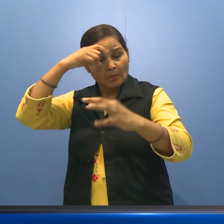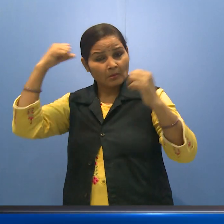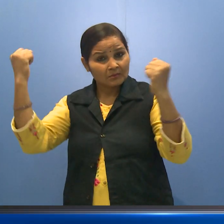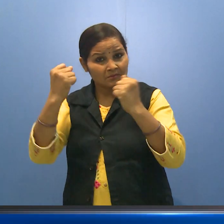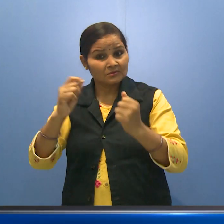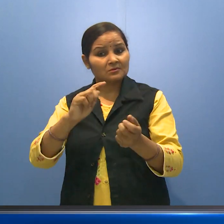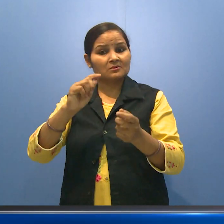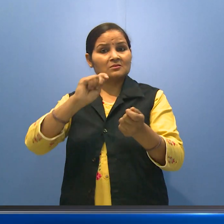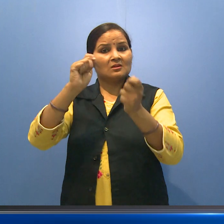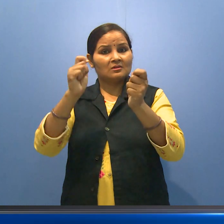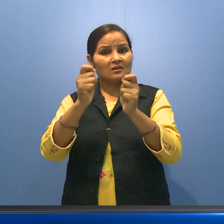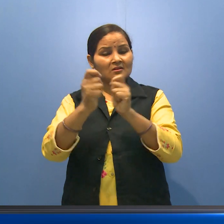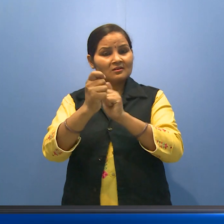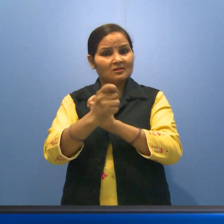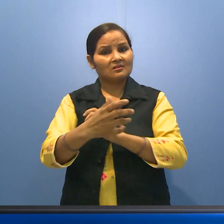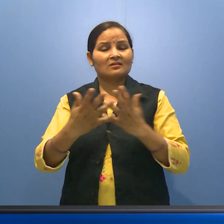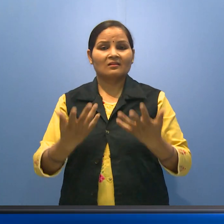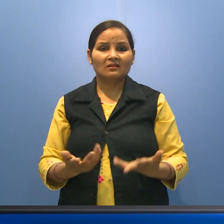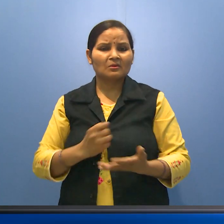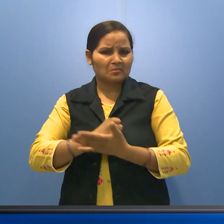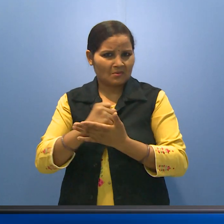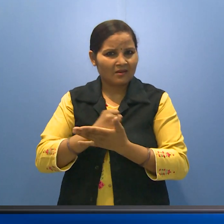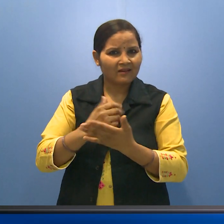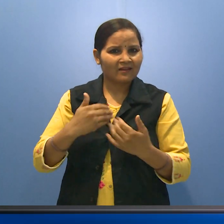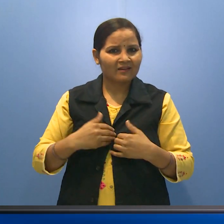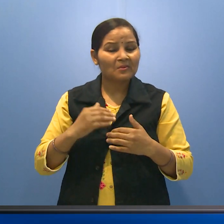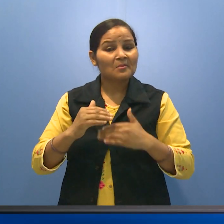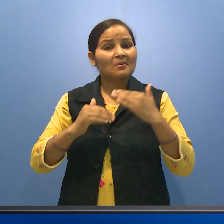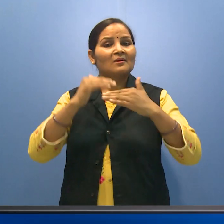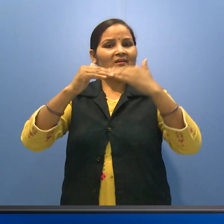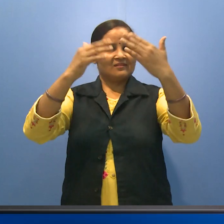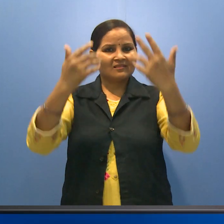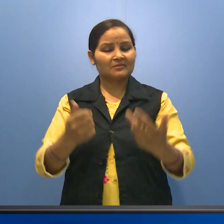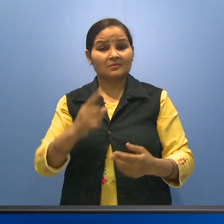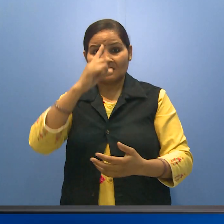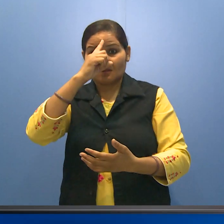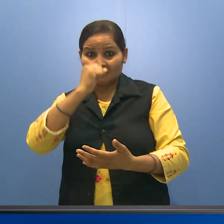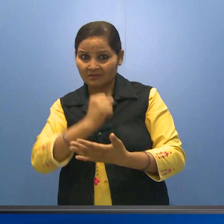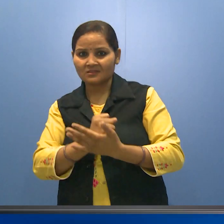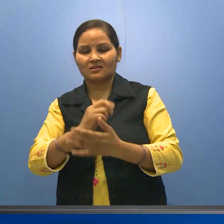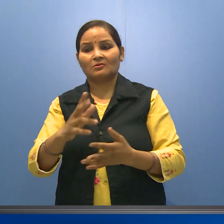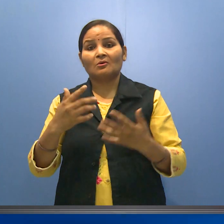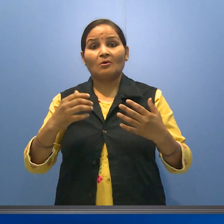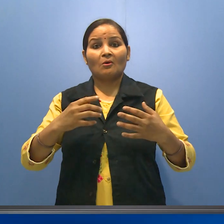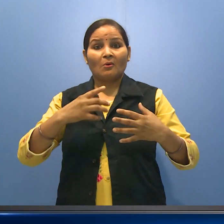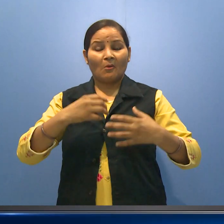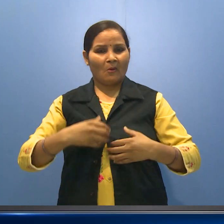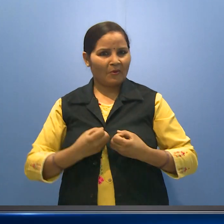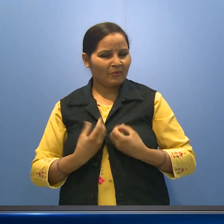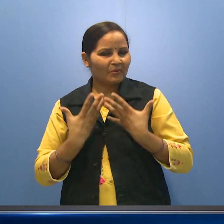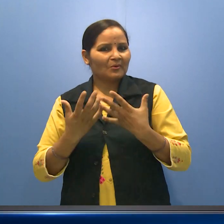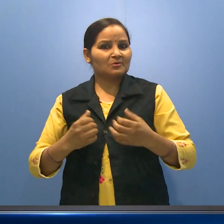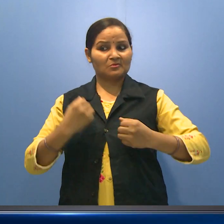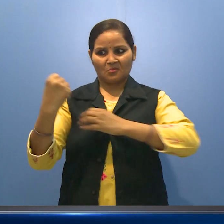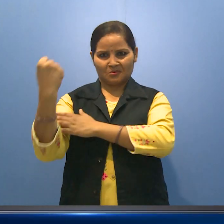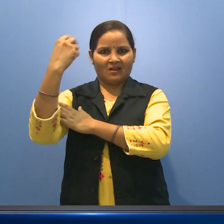से परिवर्तन करने का फिर से प्रयास करूँ फिर उसने द्रड निस्चय करके उमंग और उत्सा के